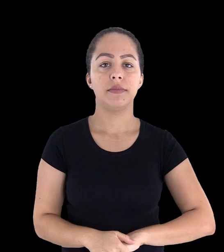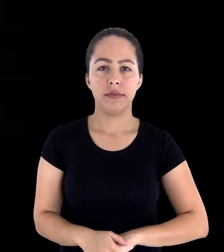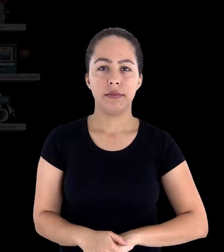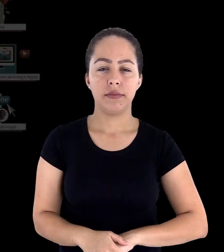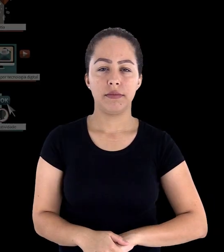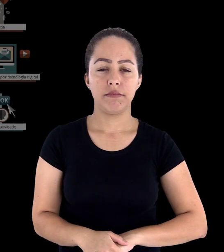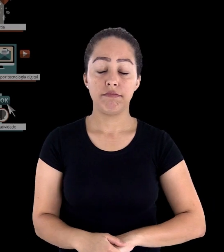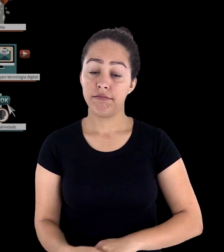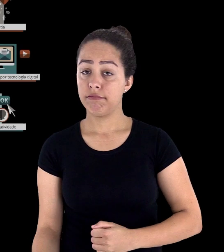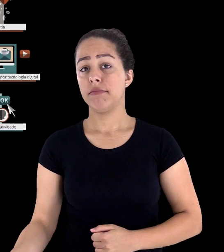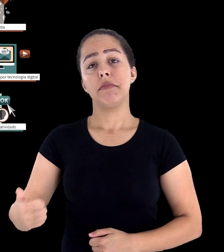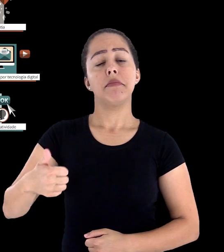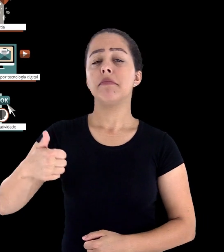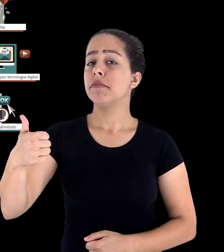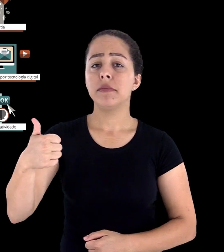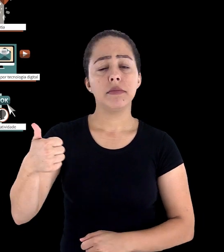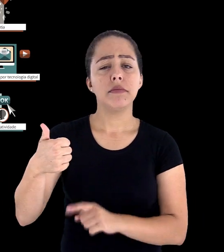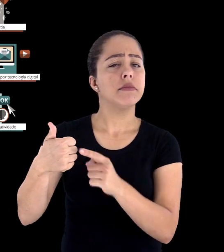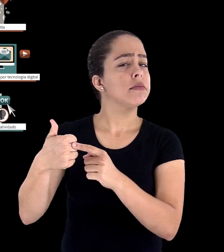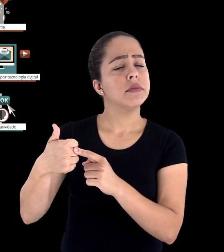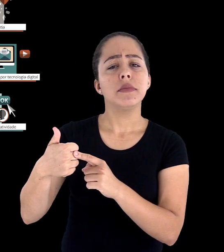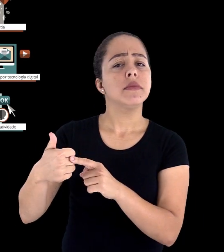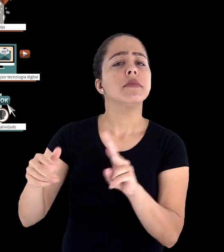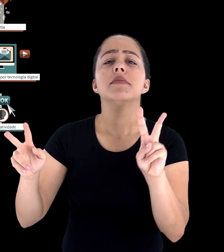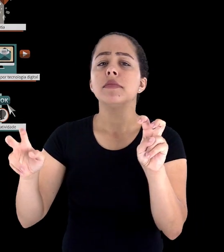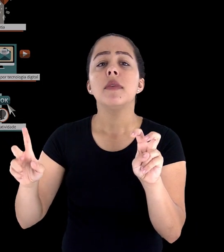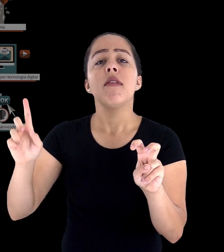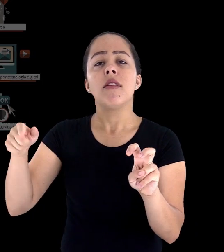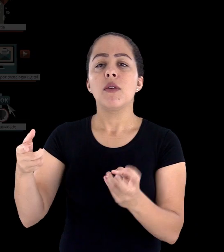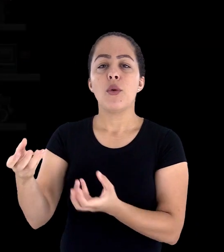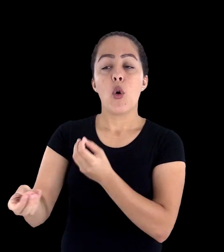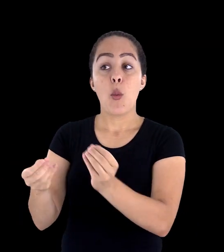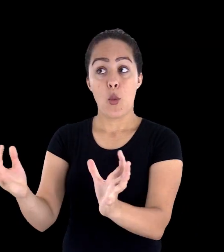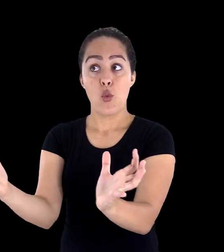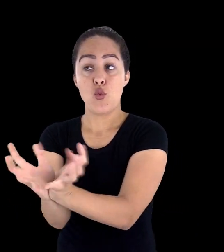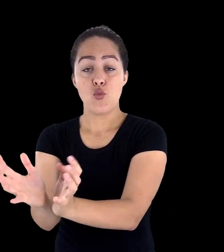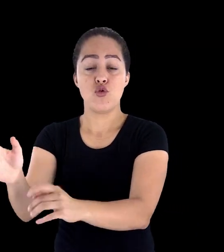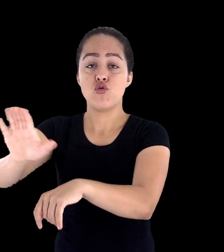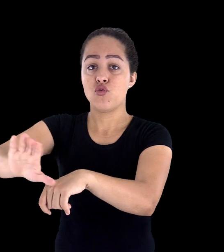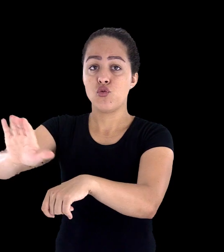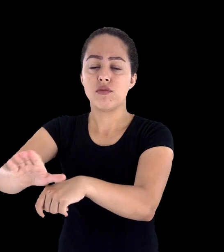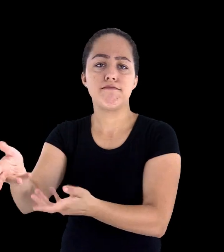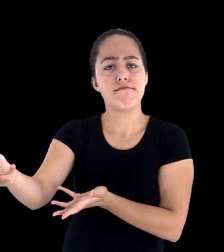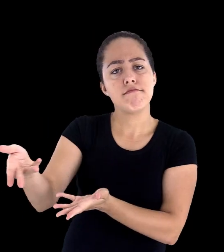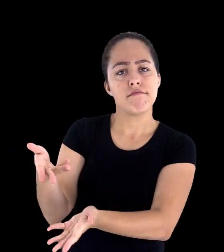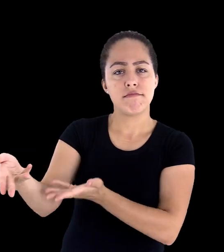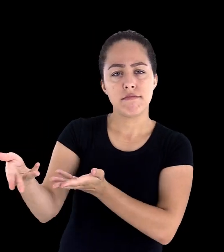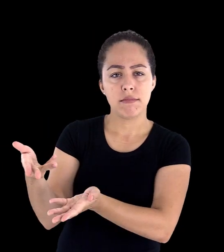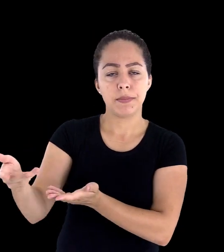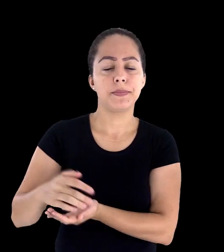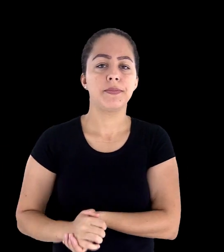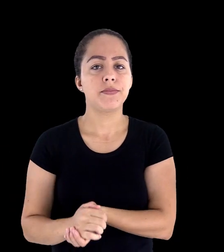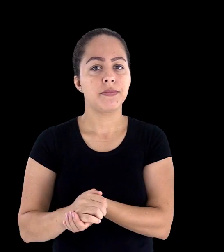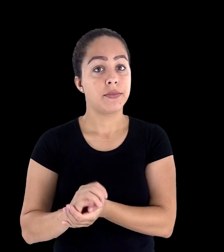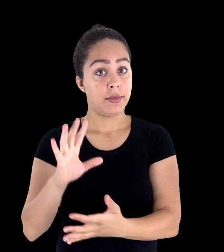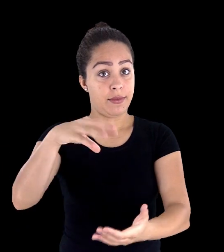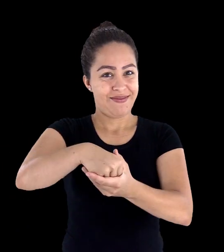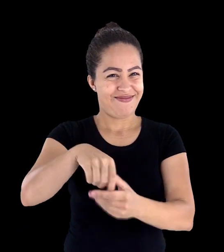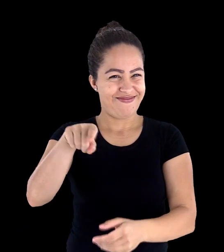A primeira dimensão então se refere à articulação com a equipe do curso. Nessa etapa nós